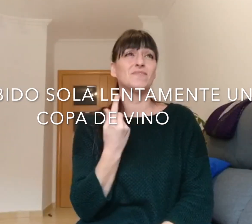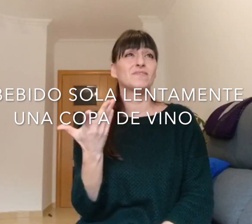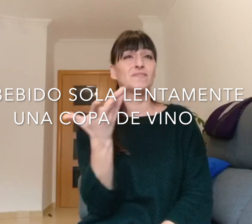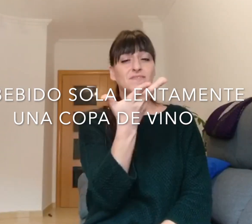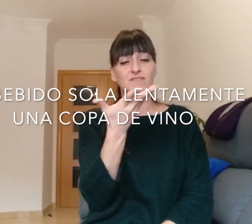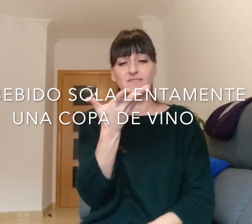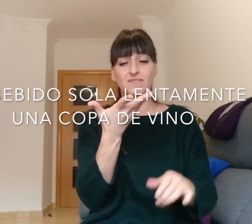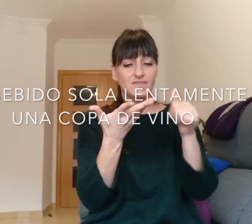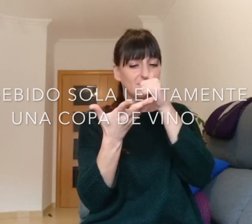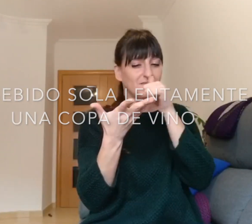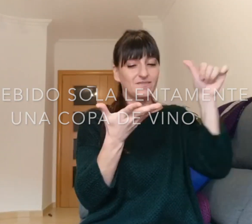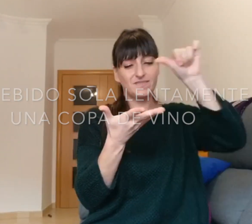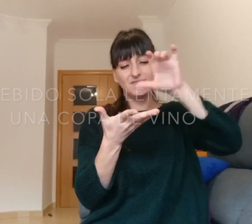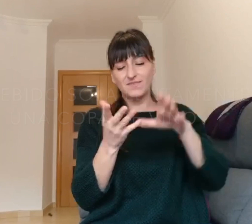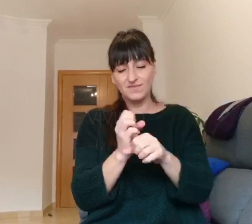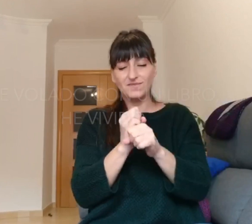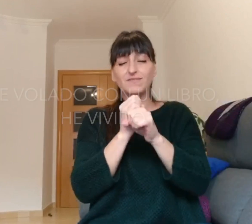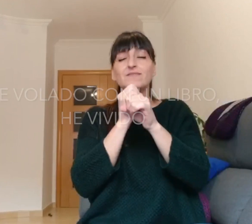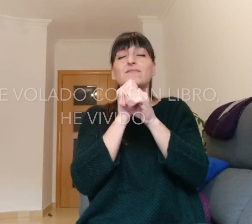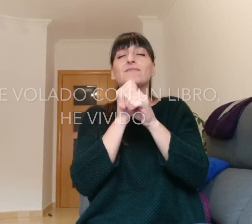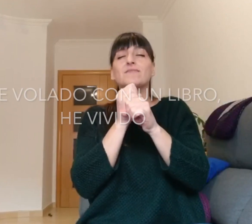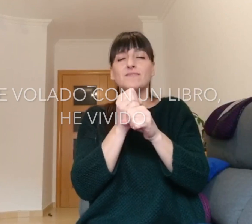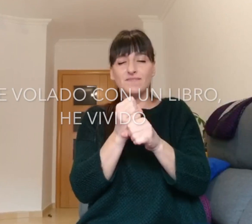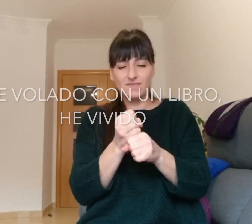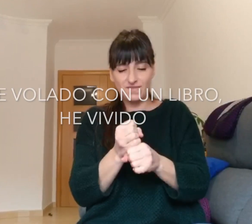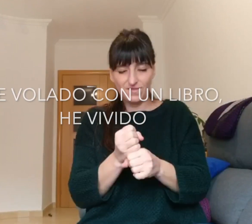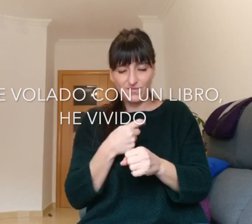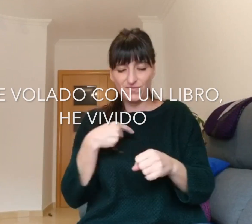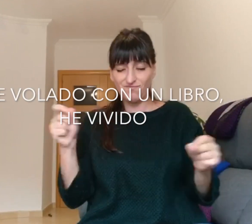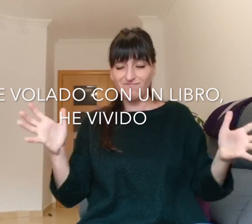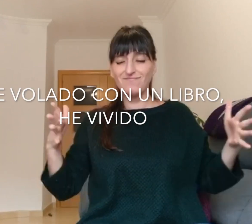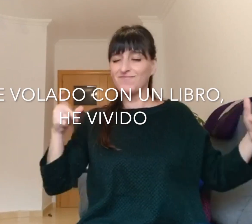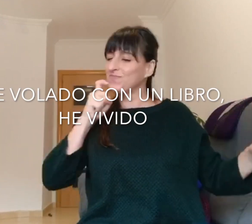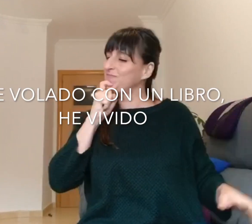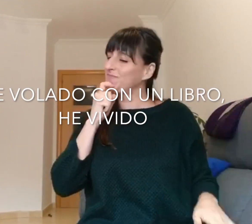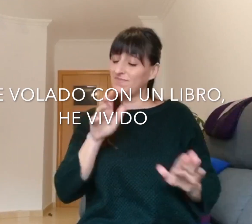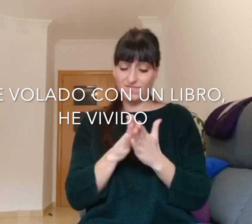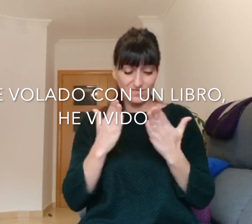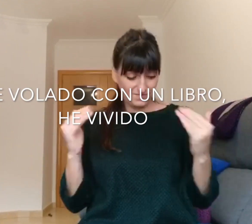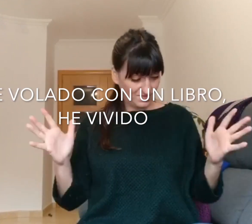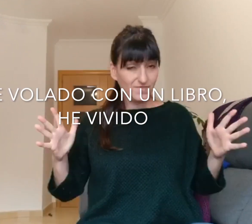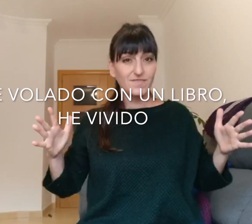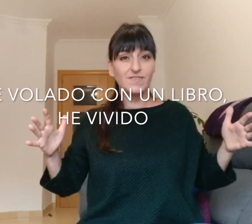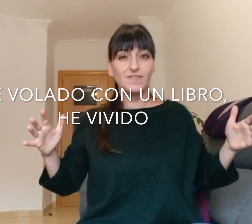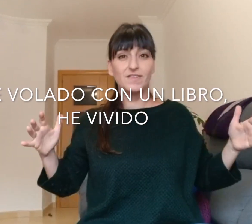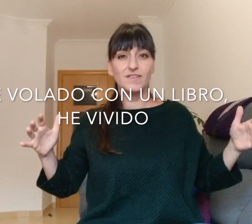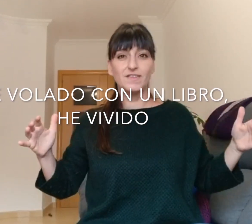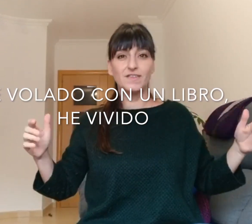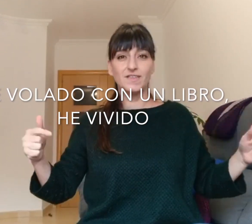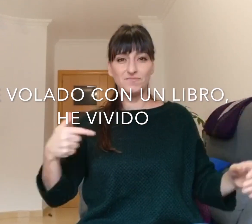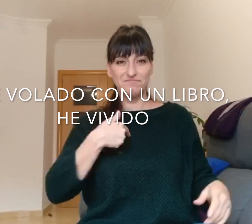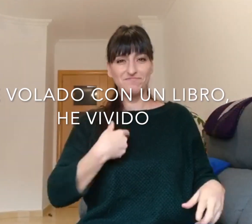copa de vino He volado con un libro He